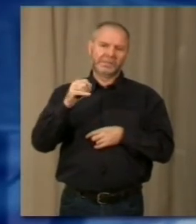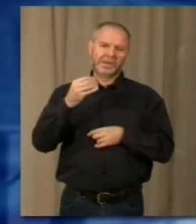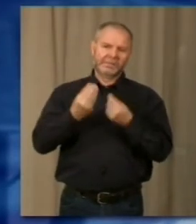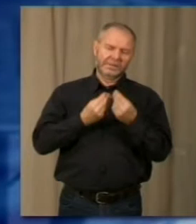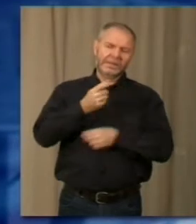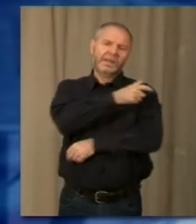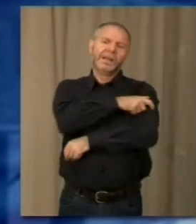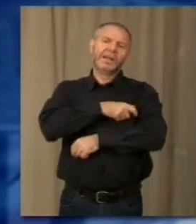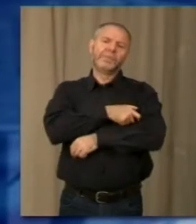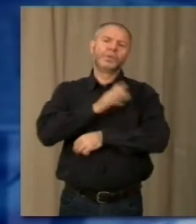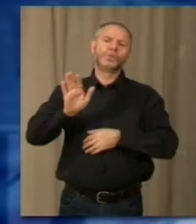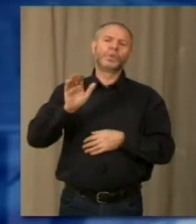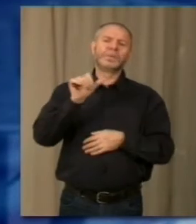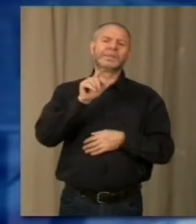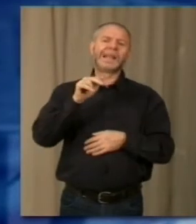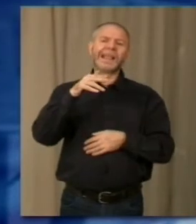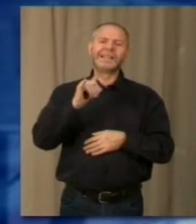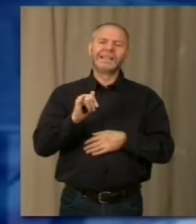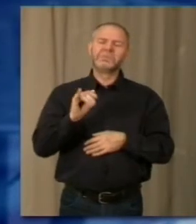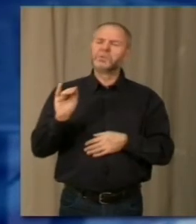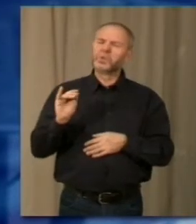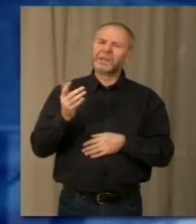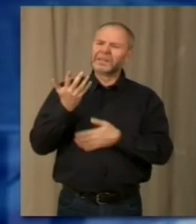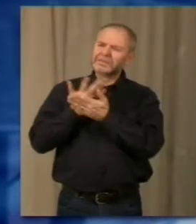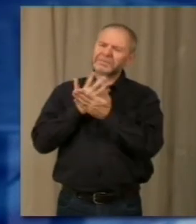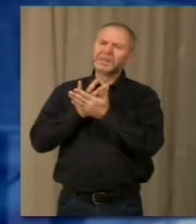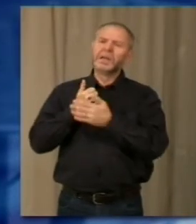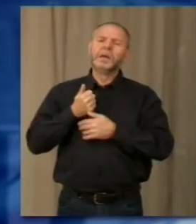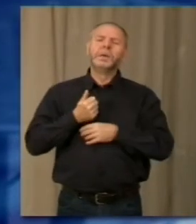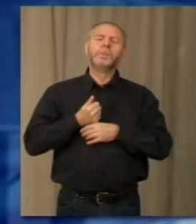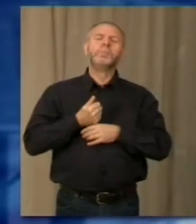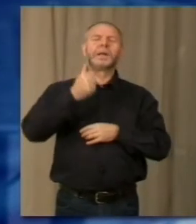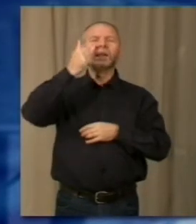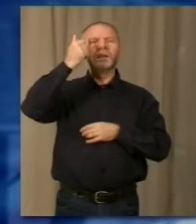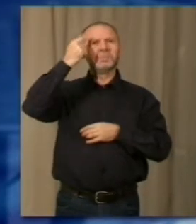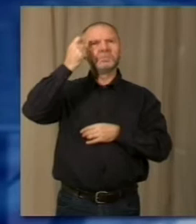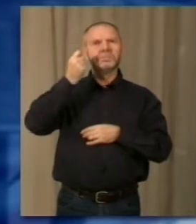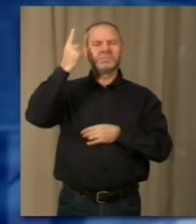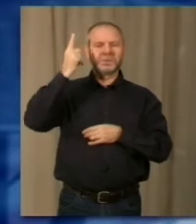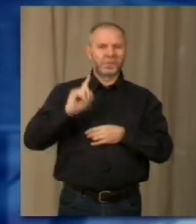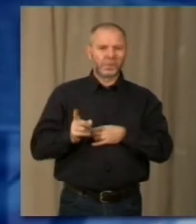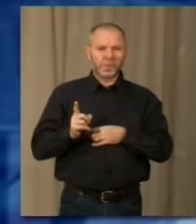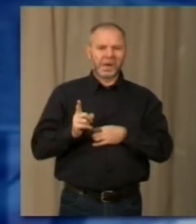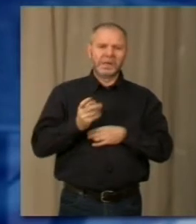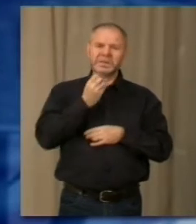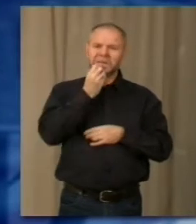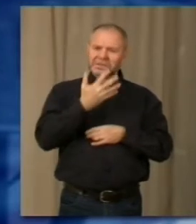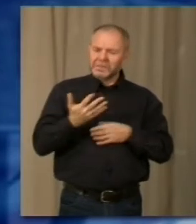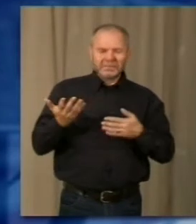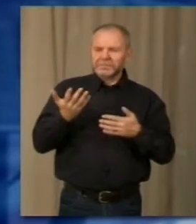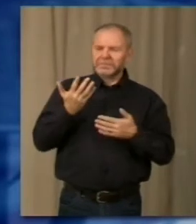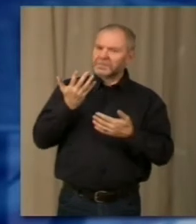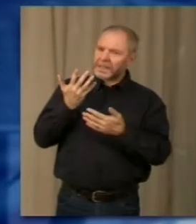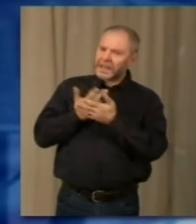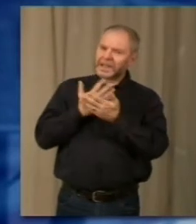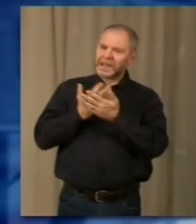l'ultima partita di Zanetti, vuoi raccontarci così velocemente il primo aneddoto che ti viene in mente di questi anni, simpatico o magari anche non simpatico,